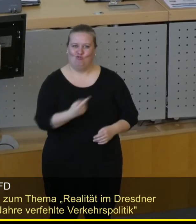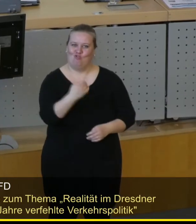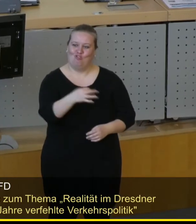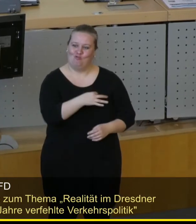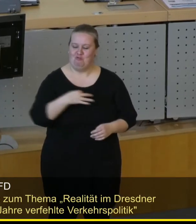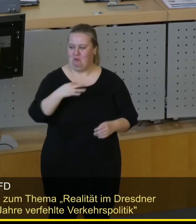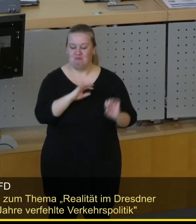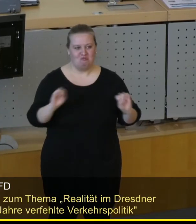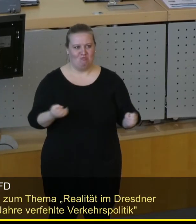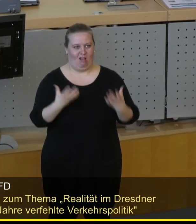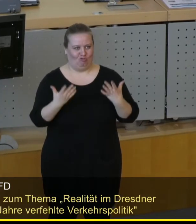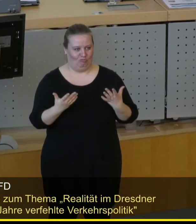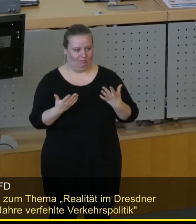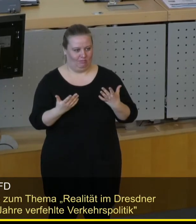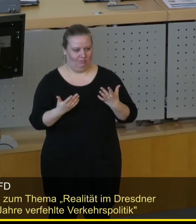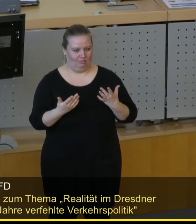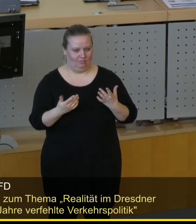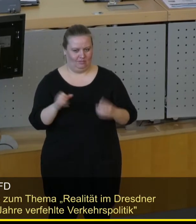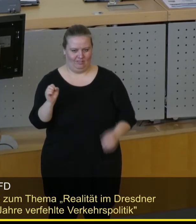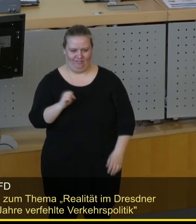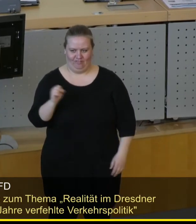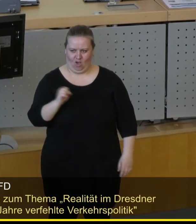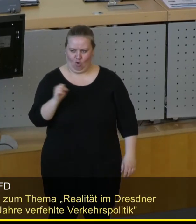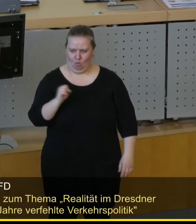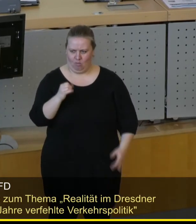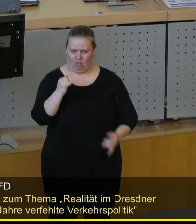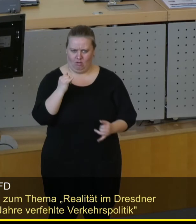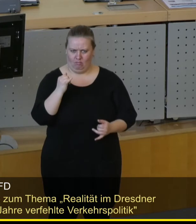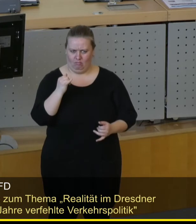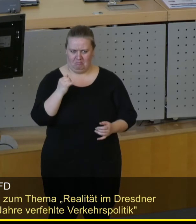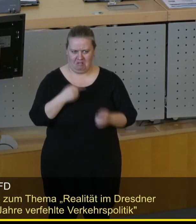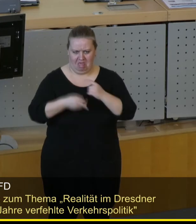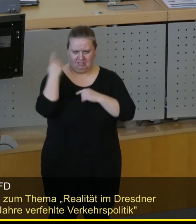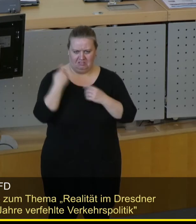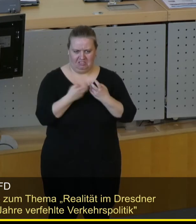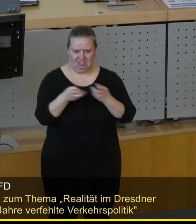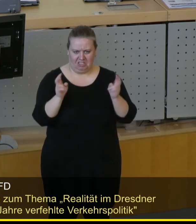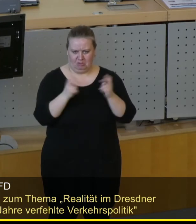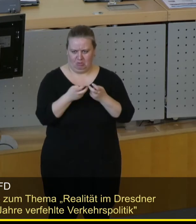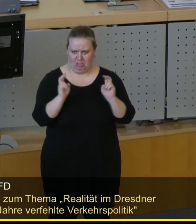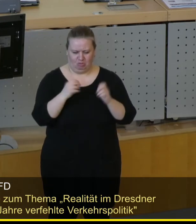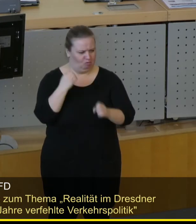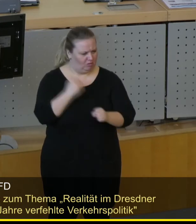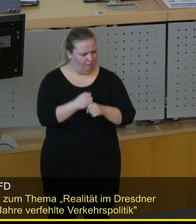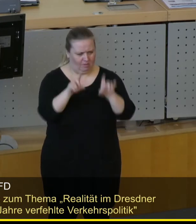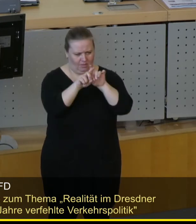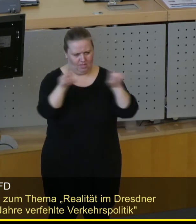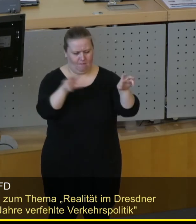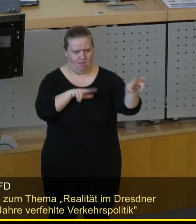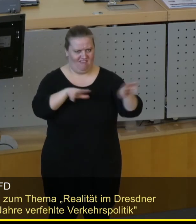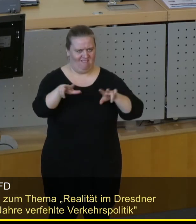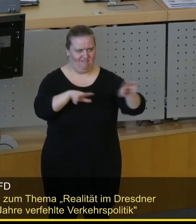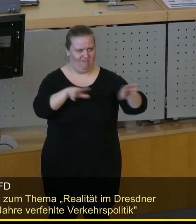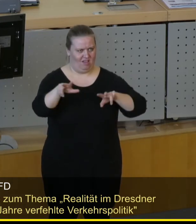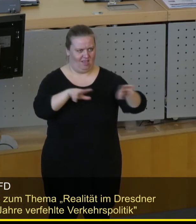überraschend, weil wir haben ja eigentlich die letzten Sitzungen fast ständig über die verkehrte oder